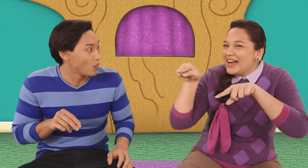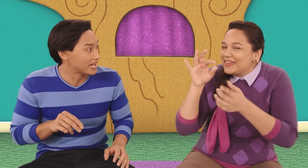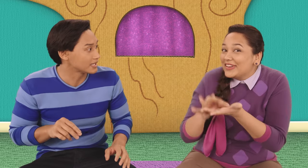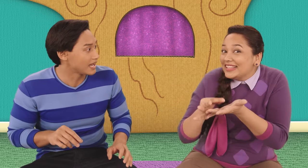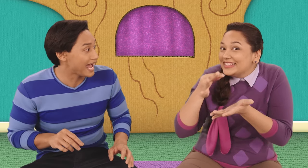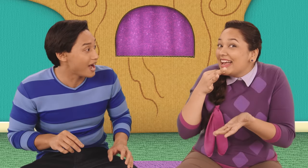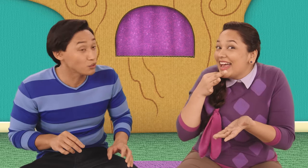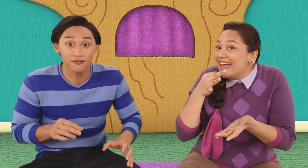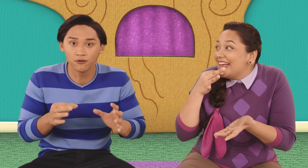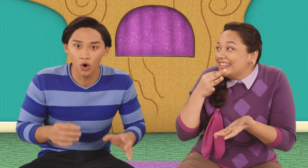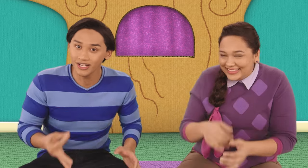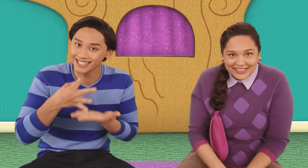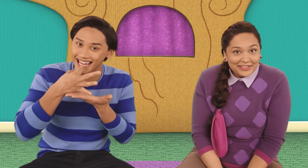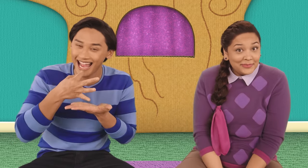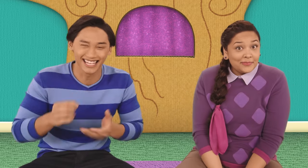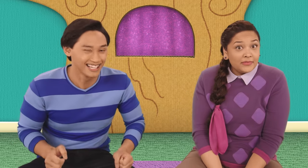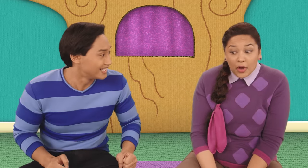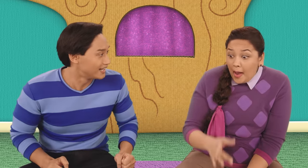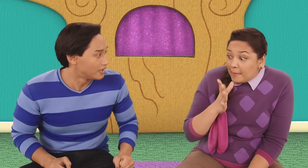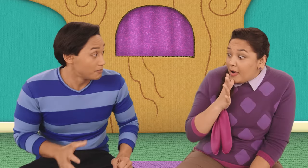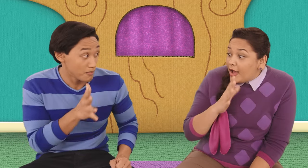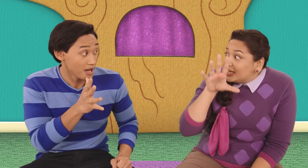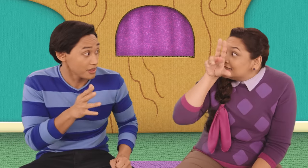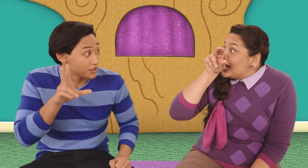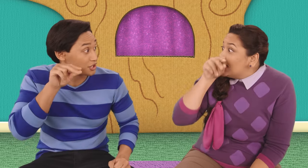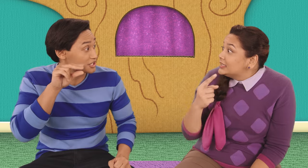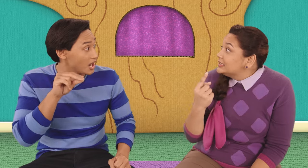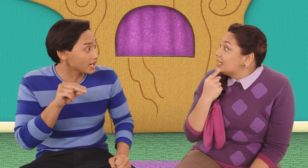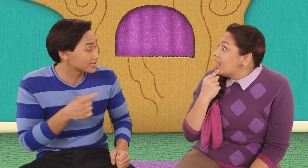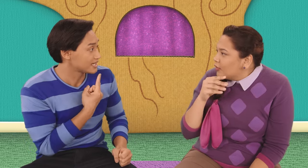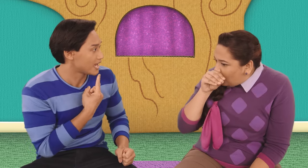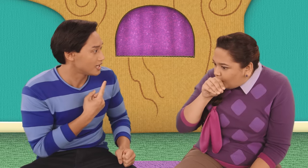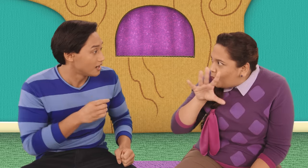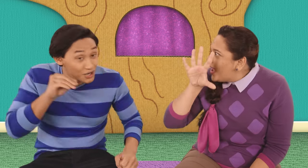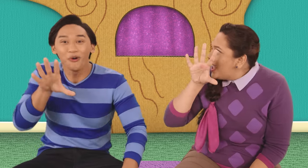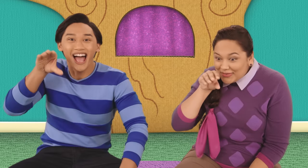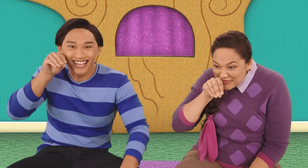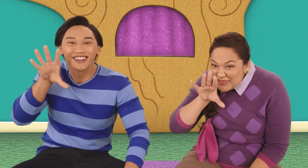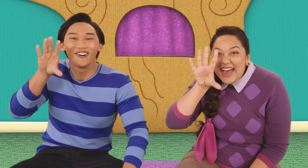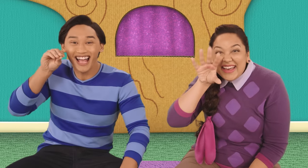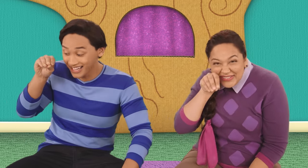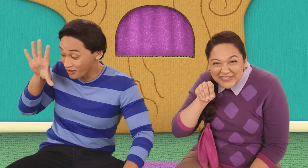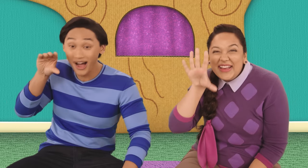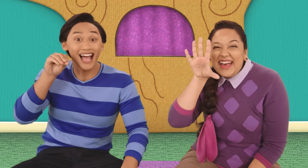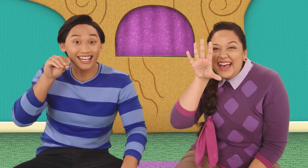salieron a merendar. Mamá pato dijo, ¡Cuac, cuac, cuac!